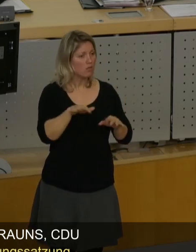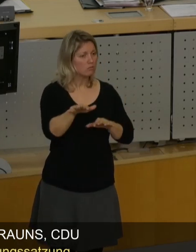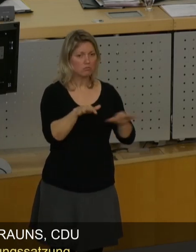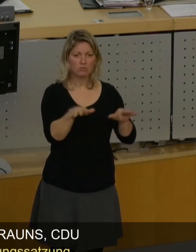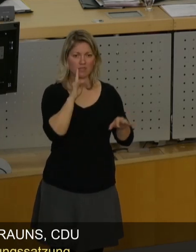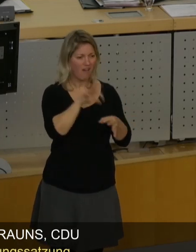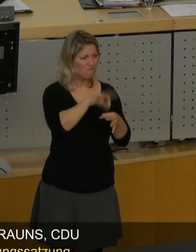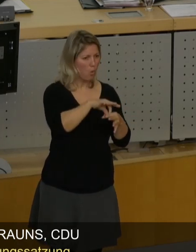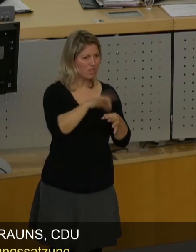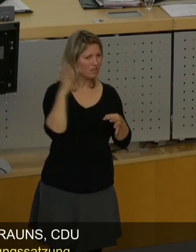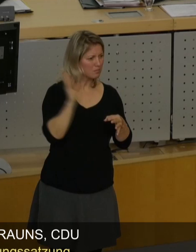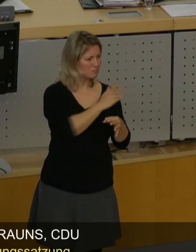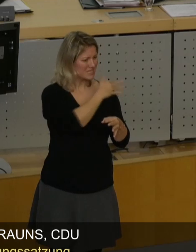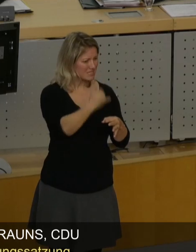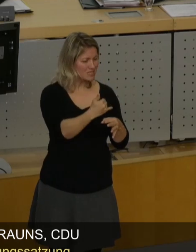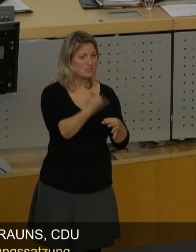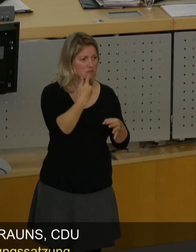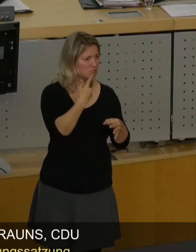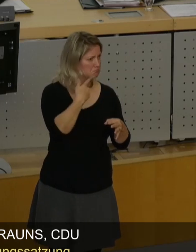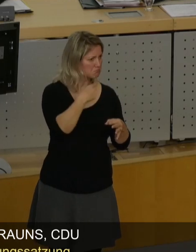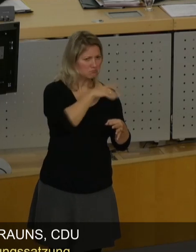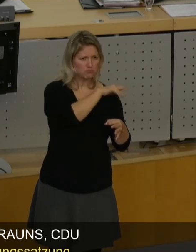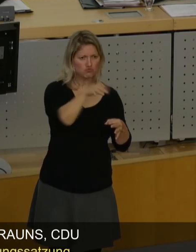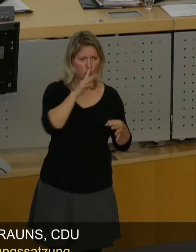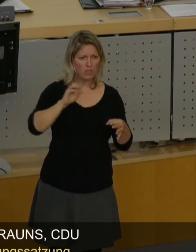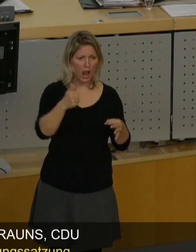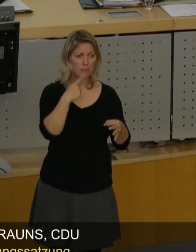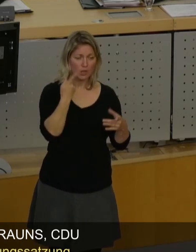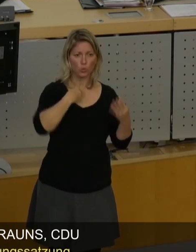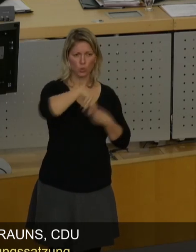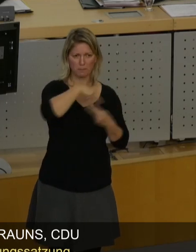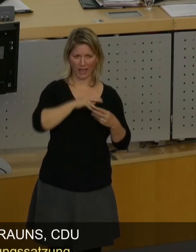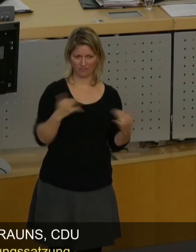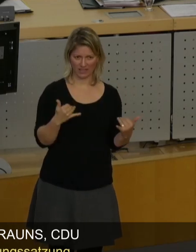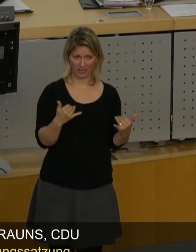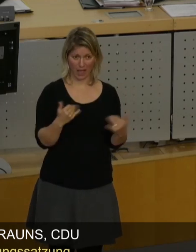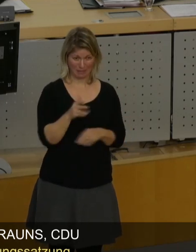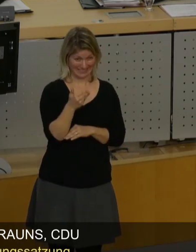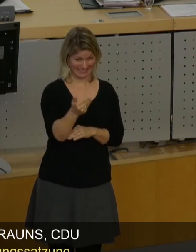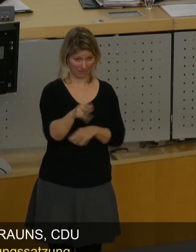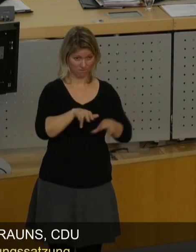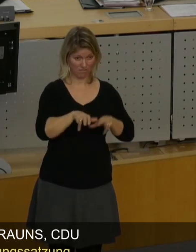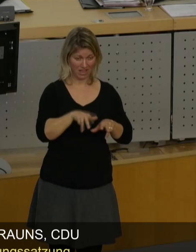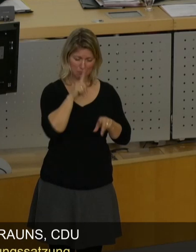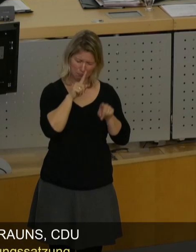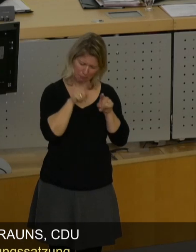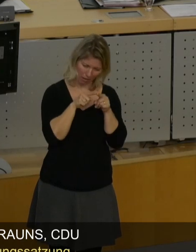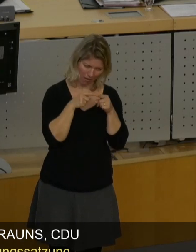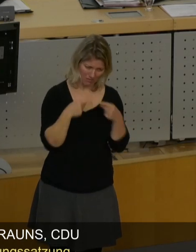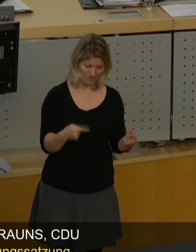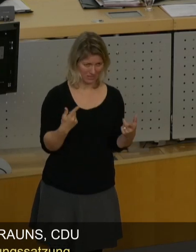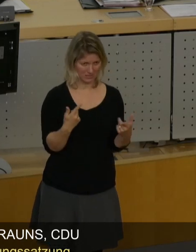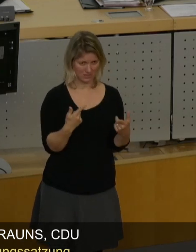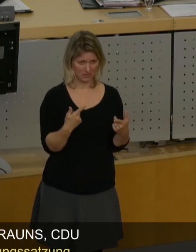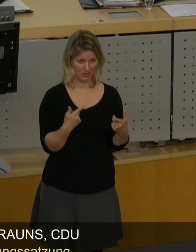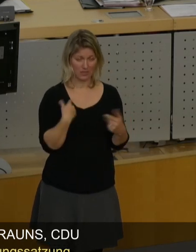vergleichen kann, einfach umgegangen wird. Und dieses Verfahren ist eben nicht geeignet, und zwar überhaupt